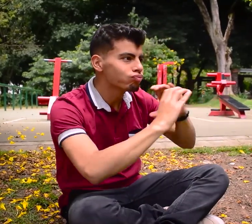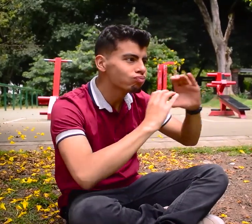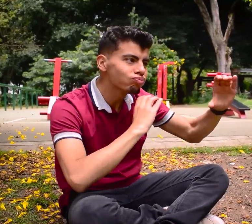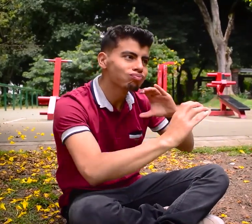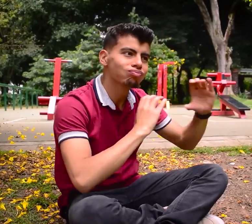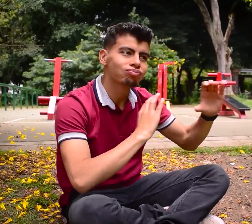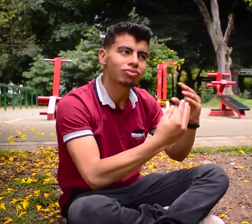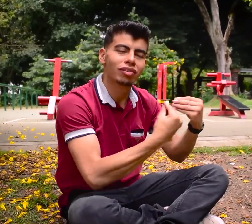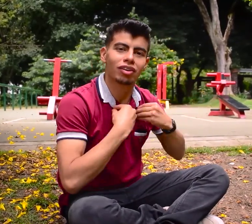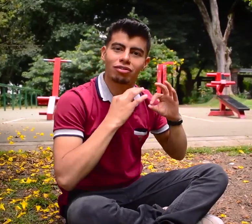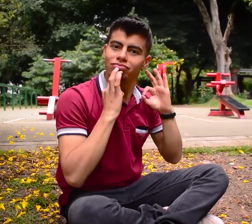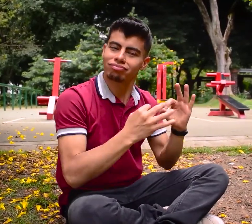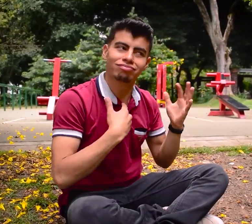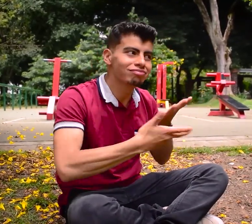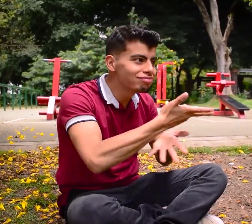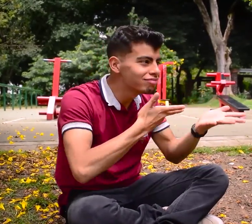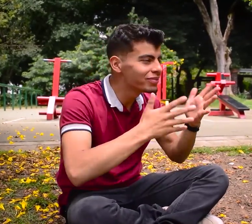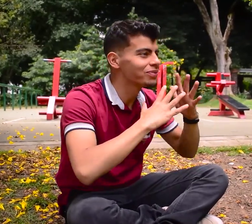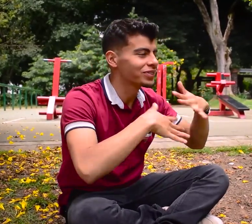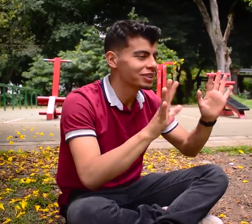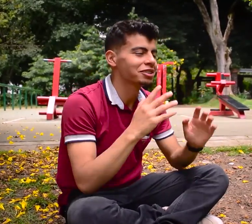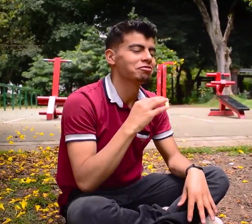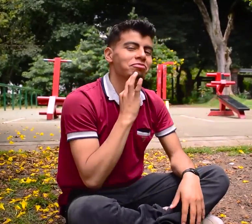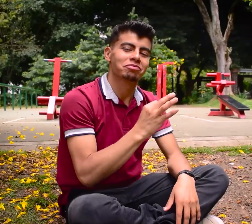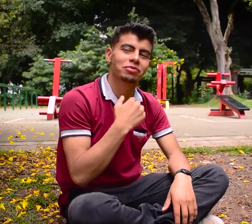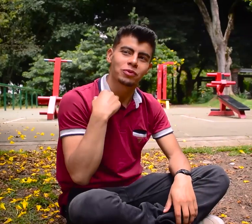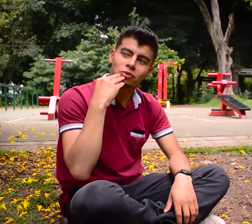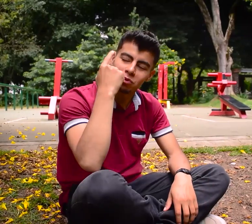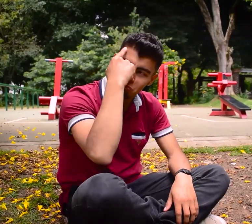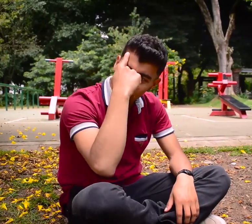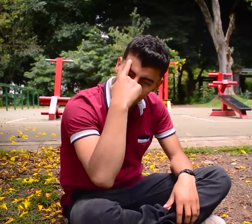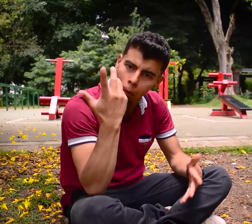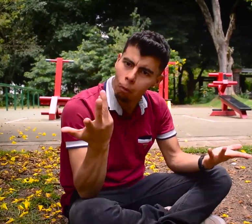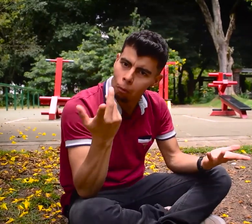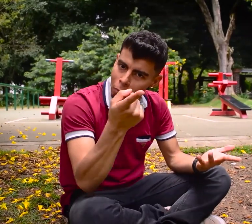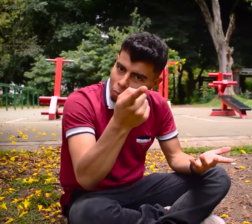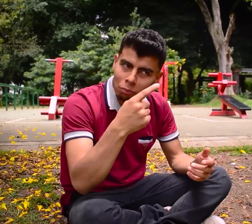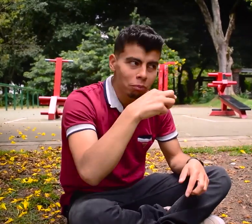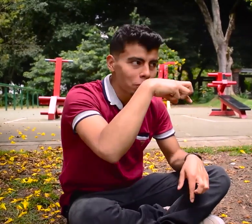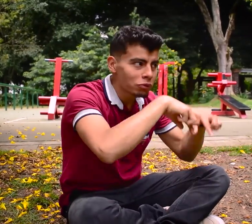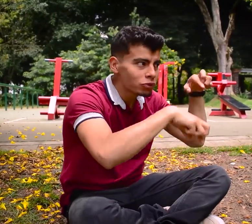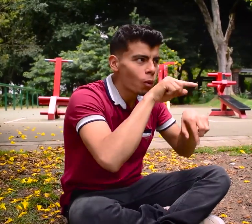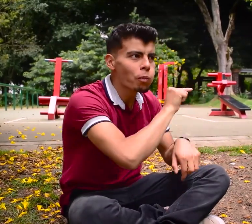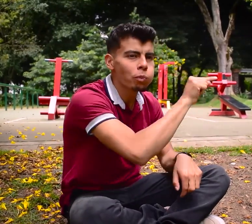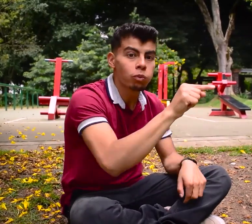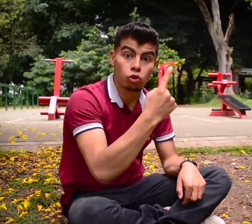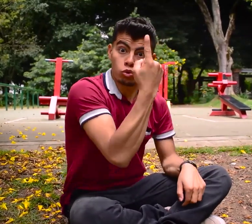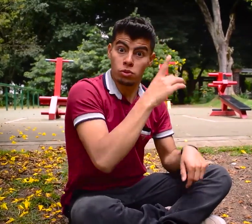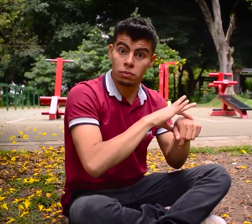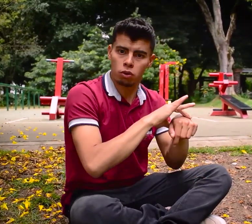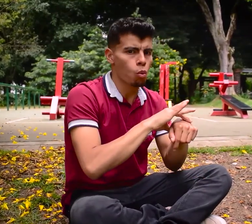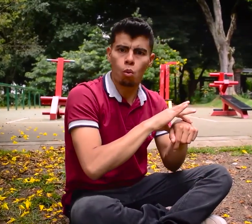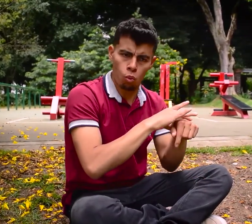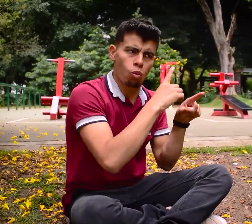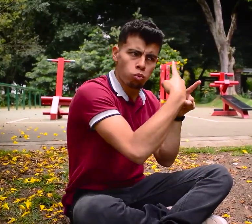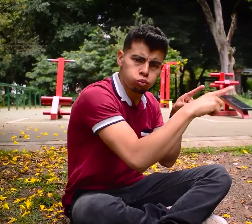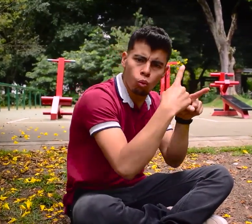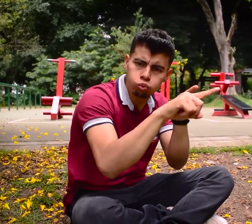señas. Yo quedé gratamente sorprendido, nos pudimos comunicar sin problema, súper fácil. Esta experiencia me llevó a pensar en que los diferentes profesionales no